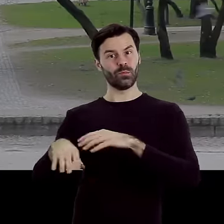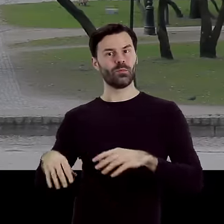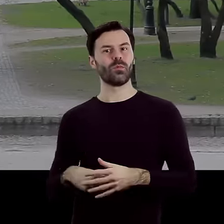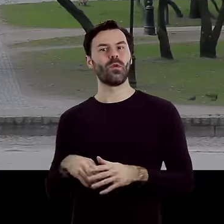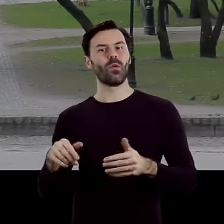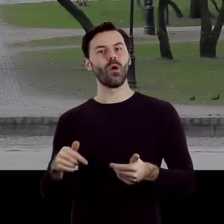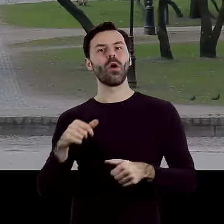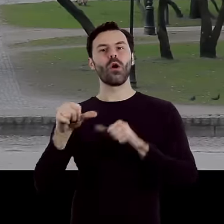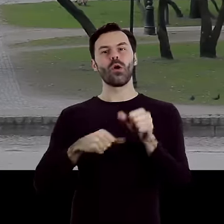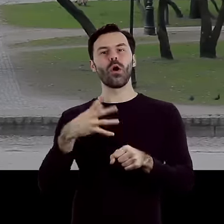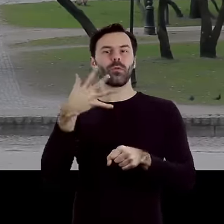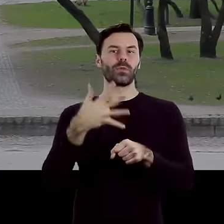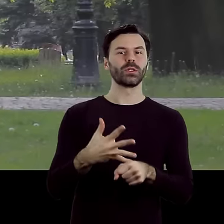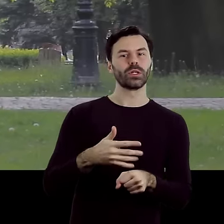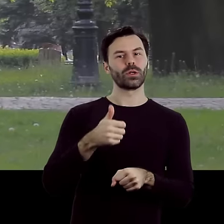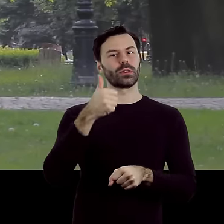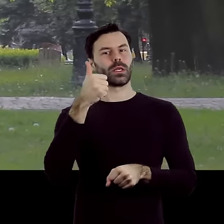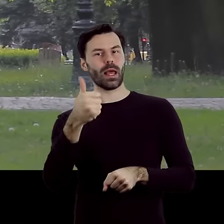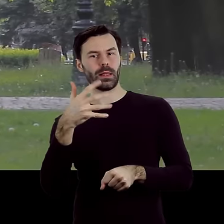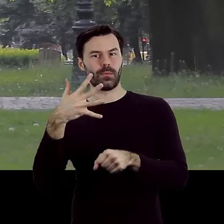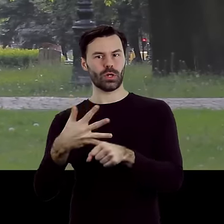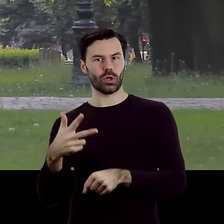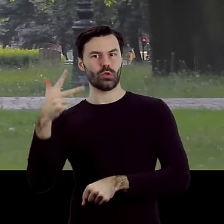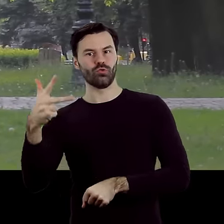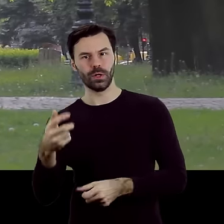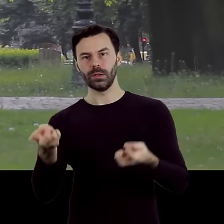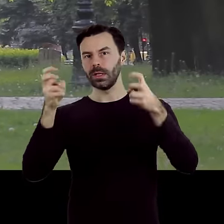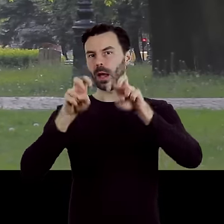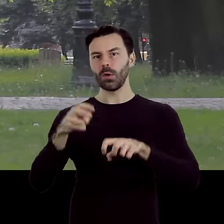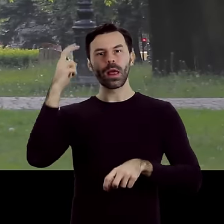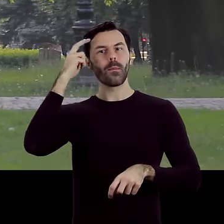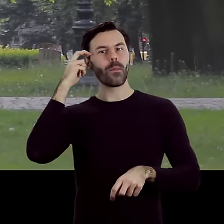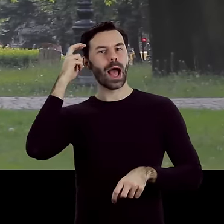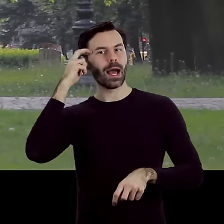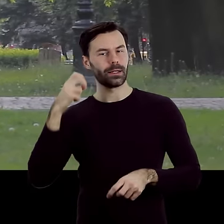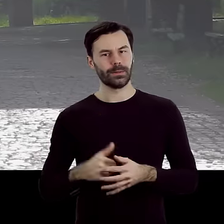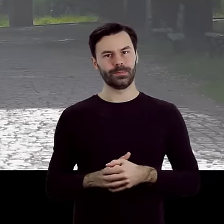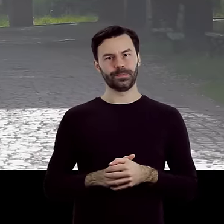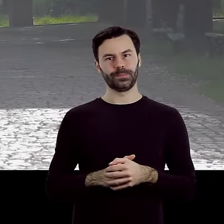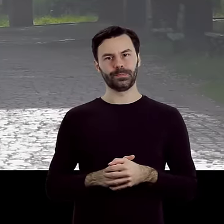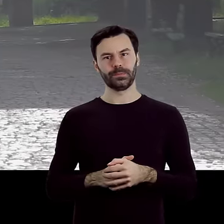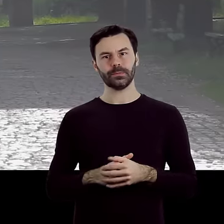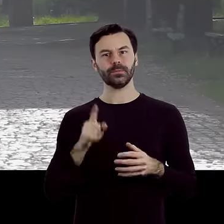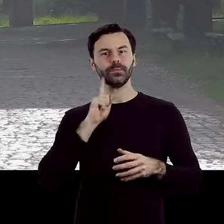1951-53 powstał park według projektu inżyniera Kazimierza Hrabelskiego.